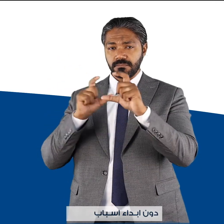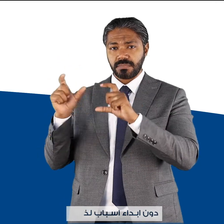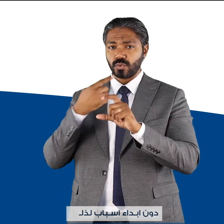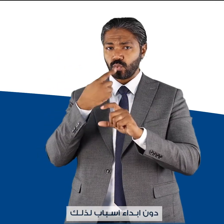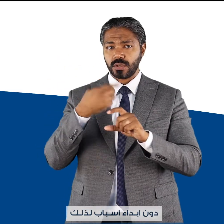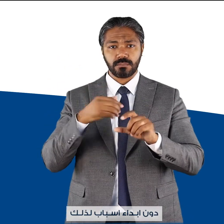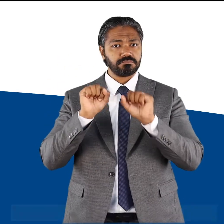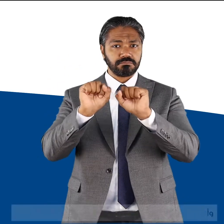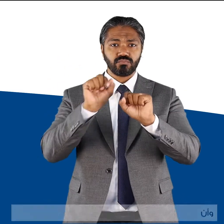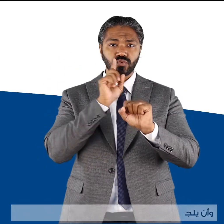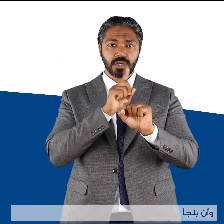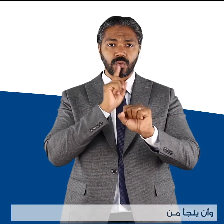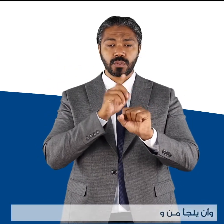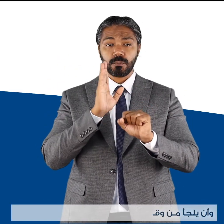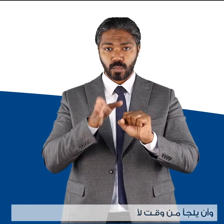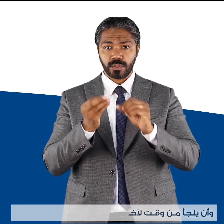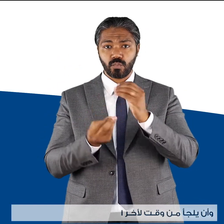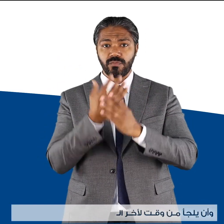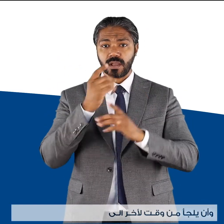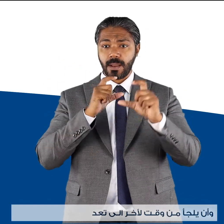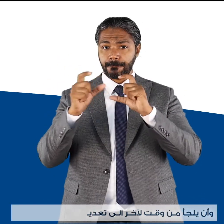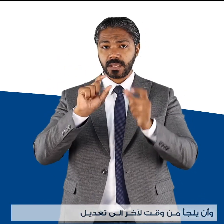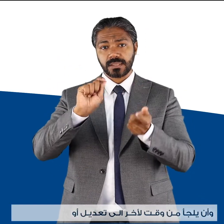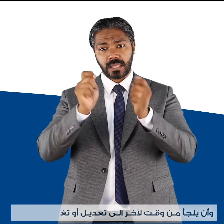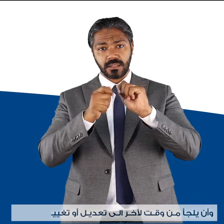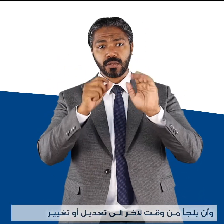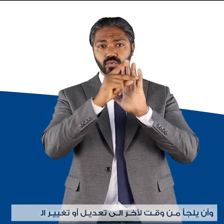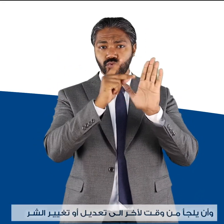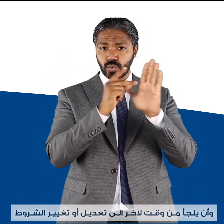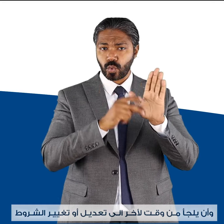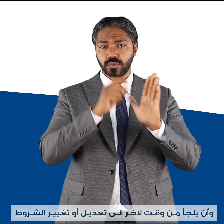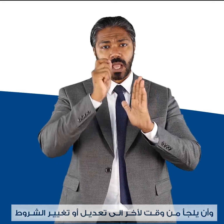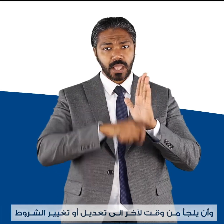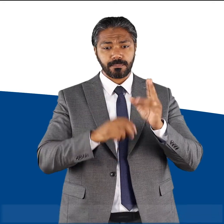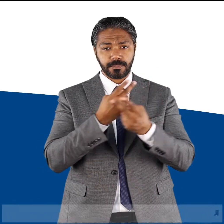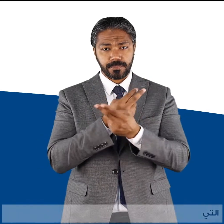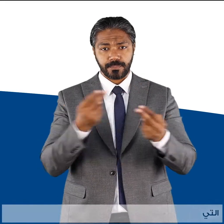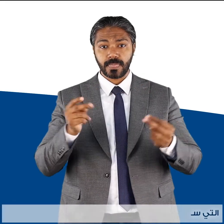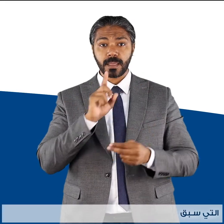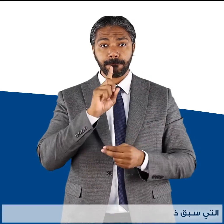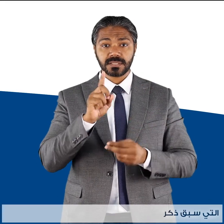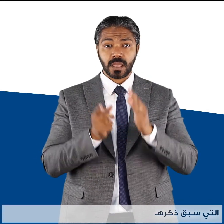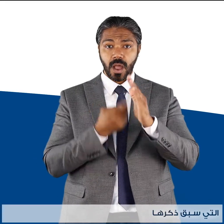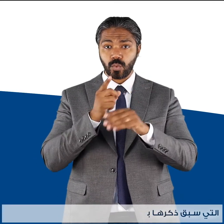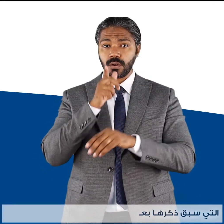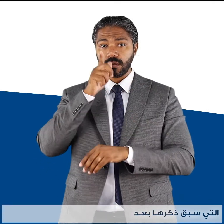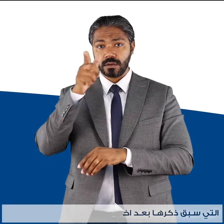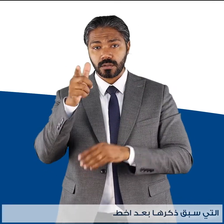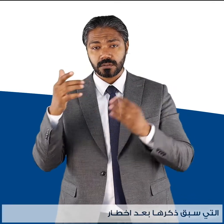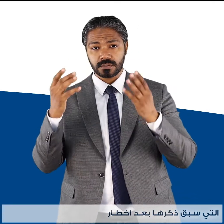لذلك وأن يلجأ من وقت لآخر إلى تعديل أو تغيير الشروط التي سبق ذكرها بعد إختار